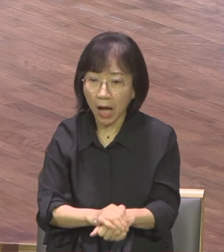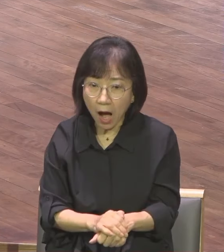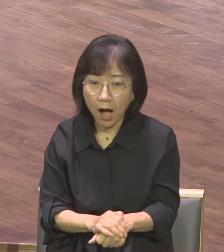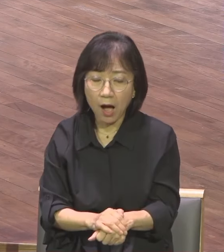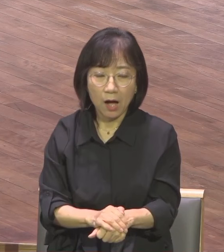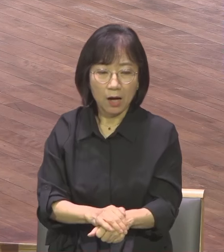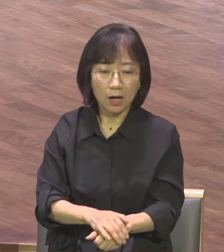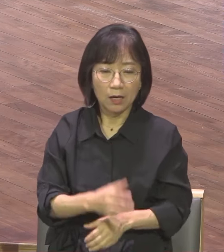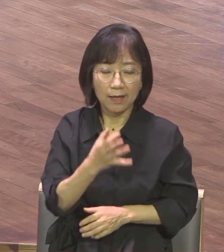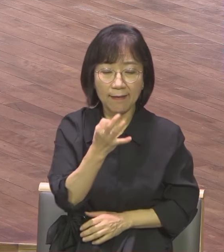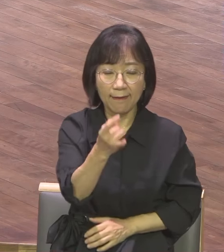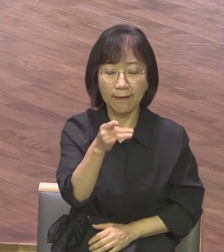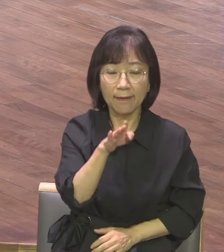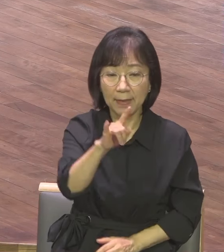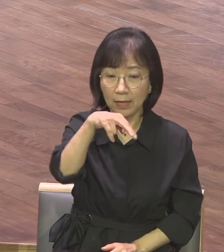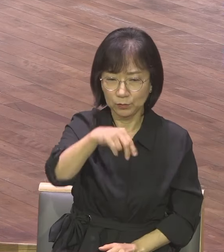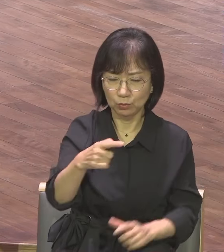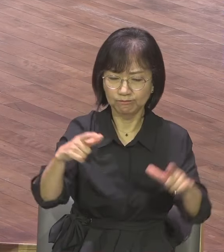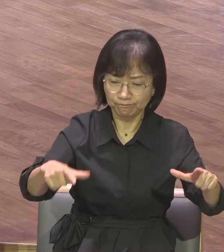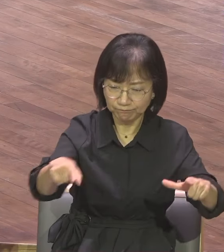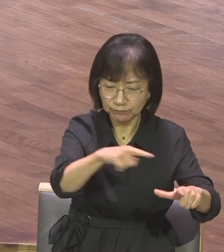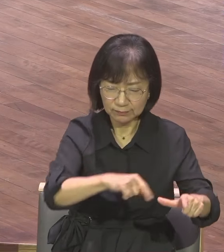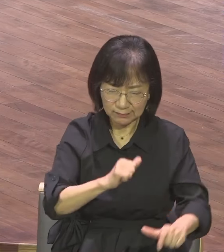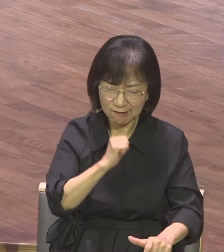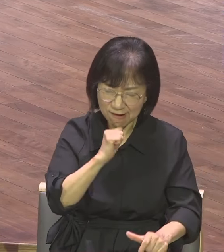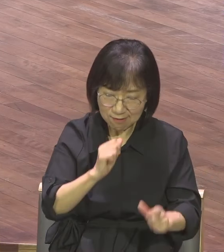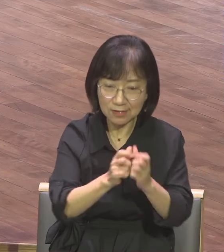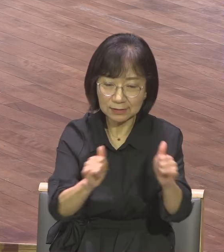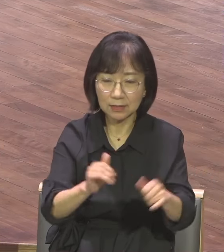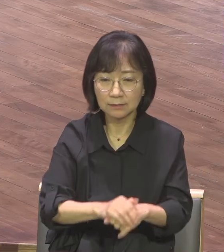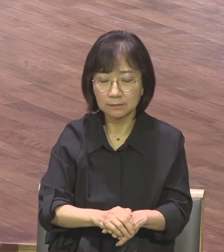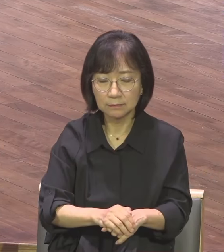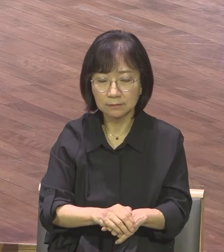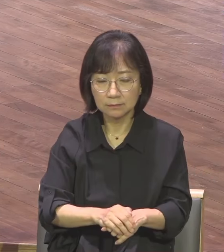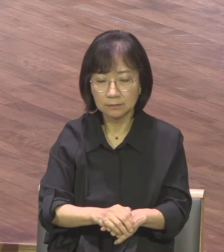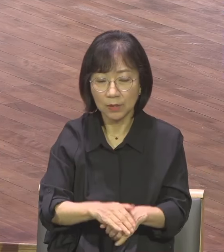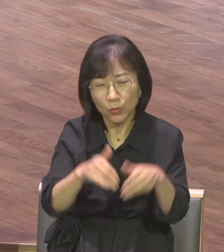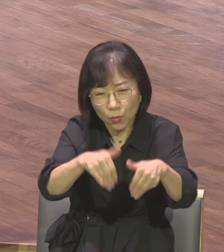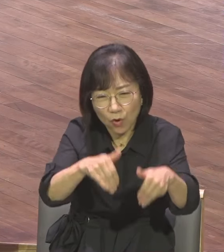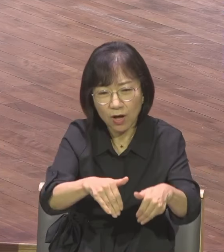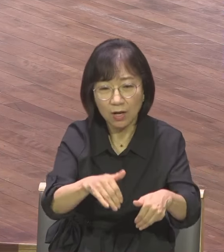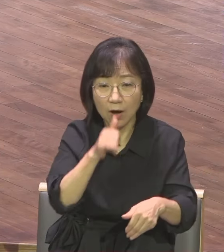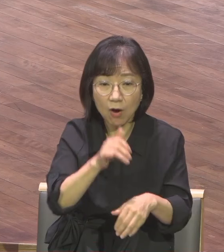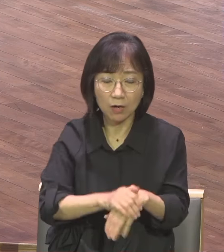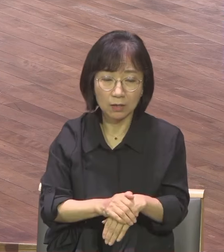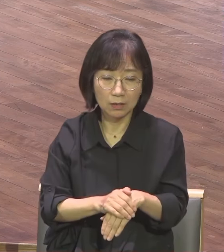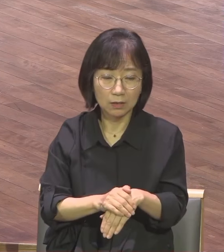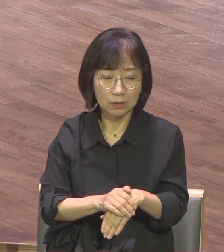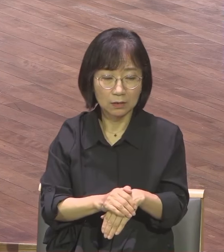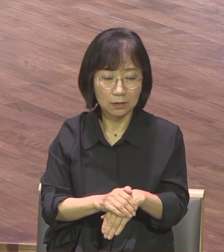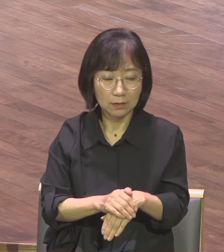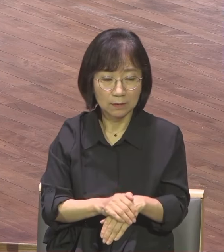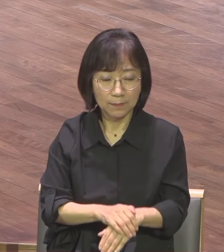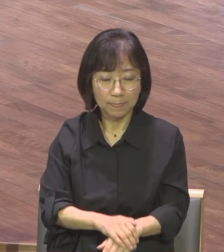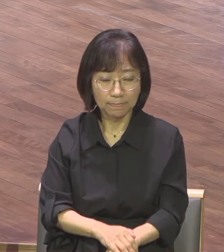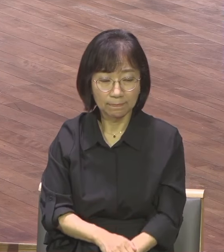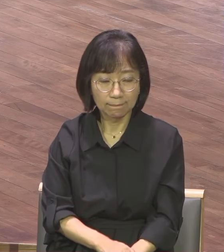사람도 있었고 노예에서도 없고 아데미의 신전을 버렸다 가정에서 추방당합니다